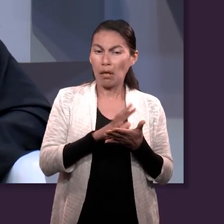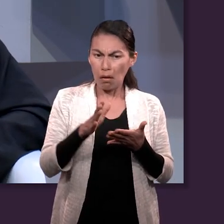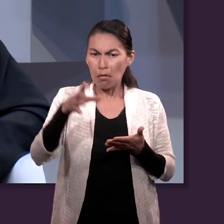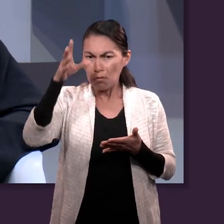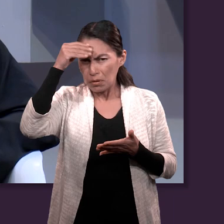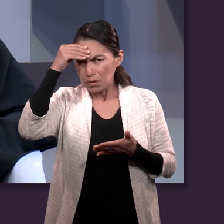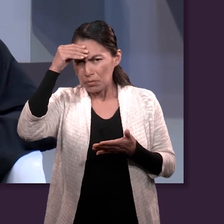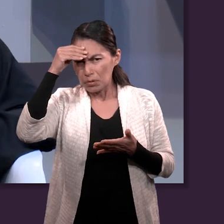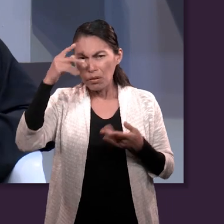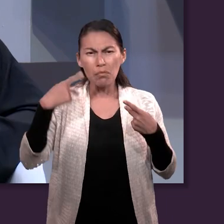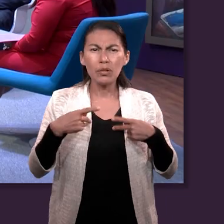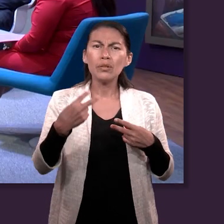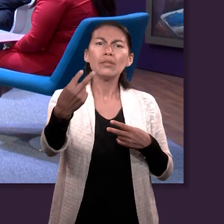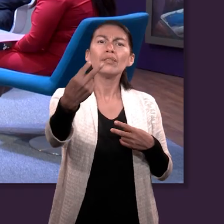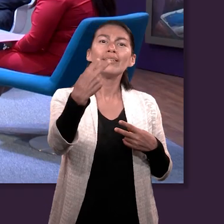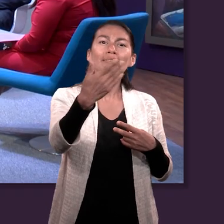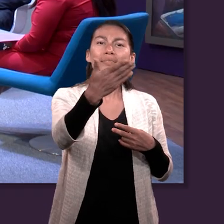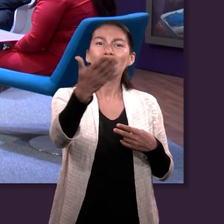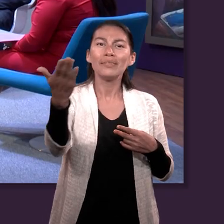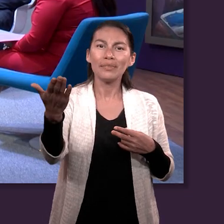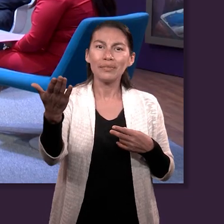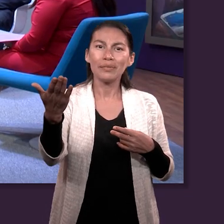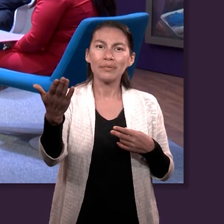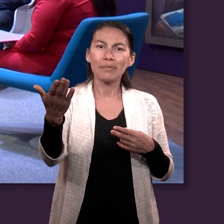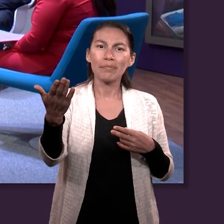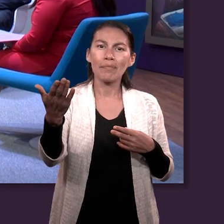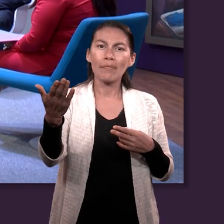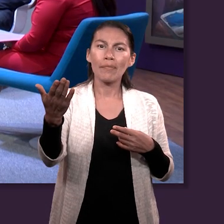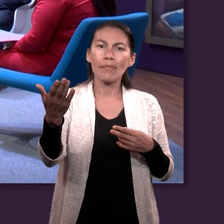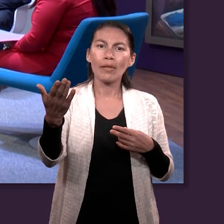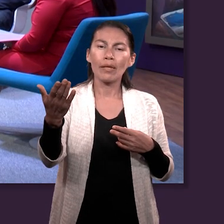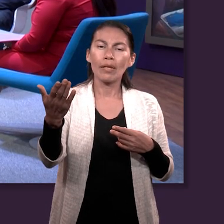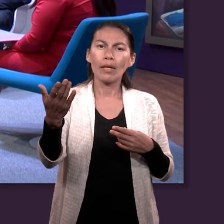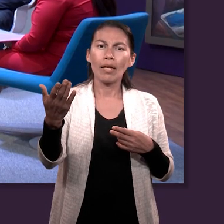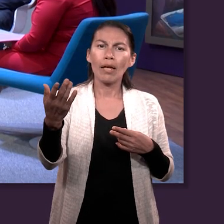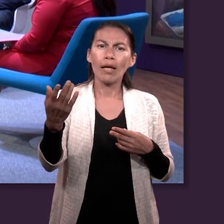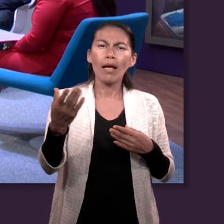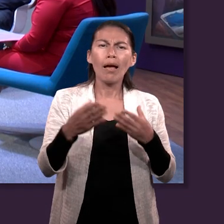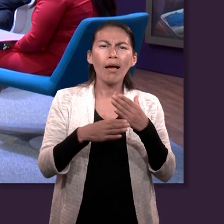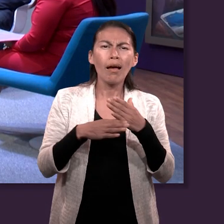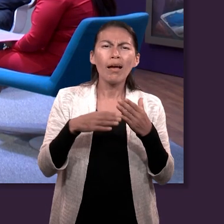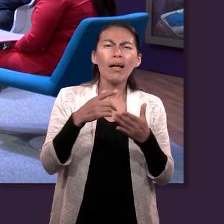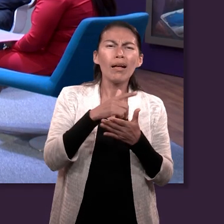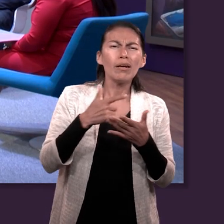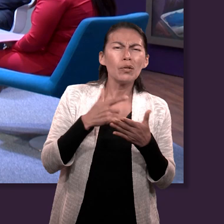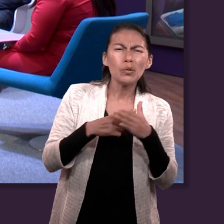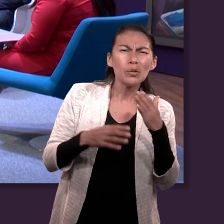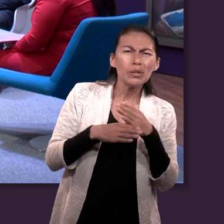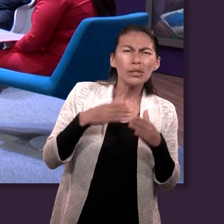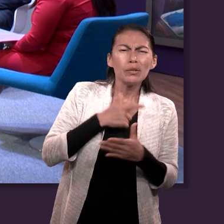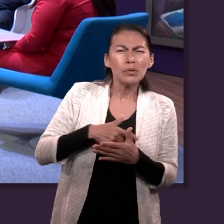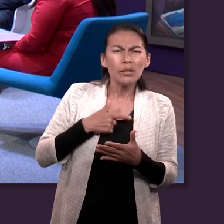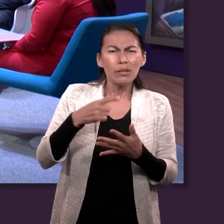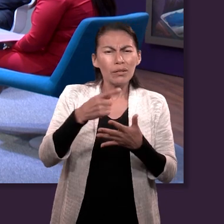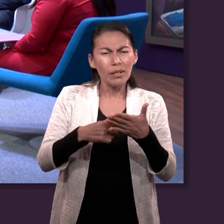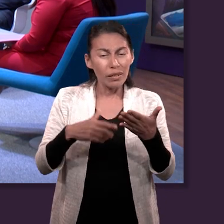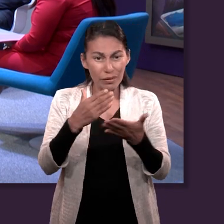me gustaría que me contaran y también a las personas que nos están viendo, ¿cuáles fueron las enseñanzas o cosas que les gustaron de esta lección?